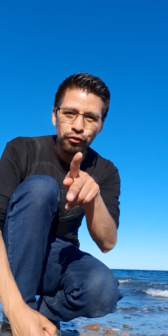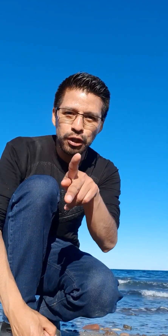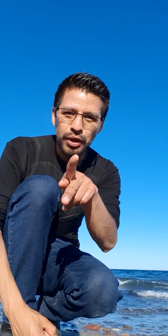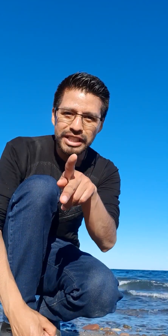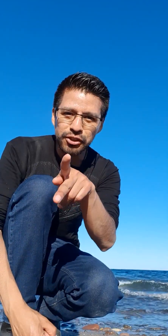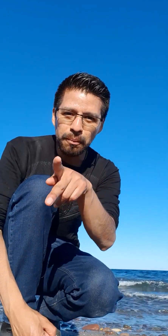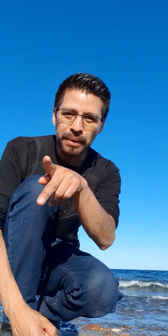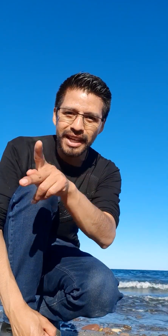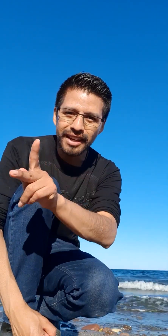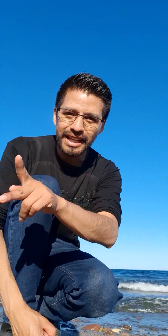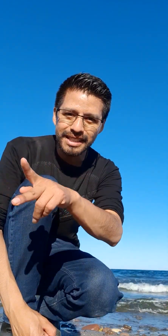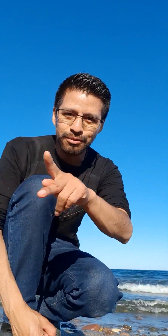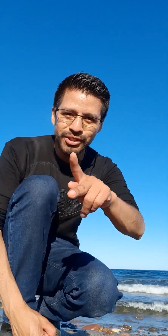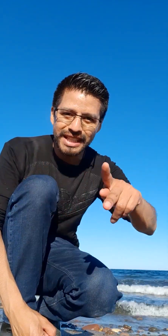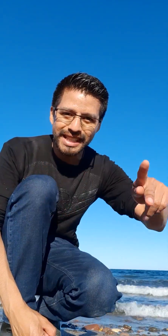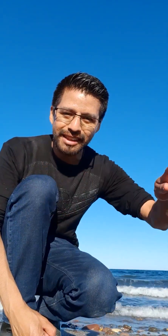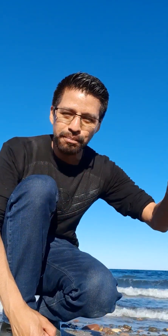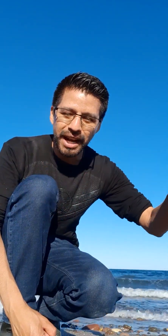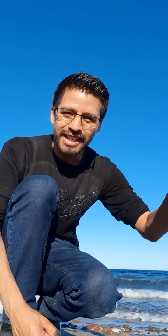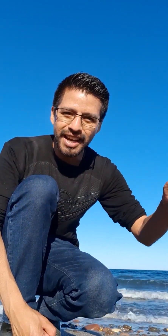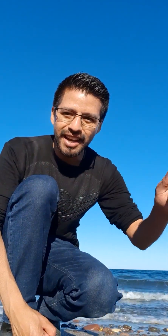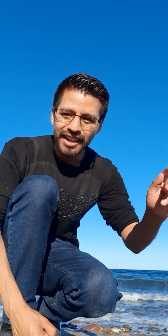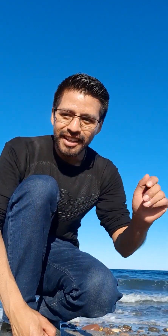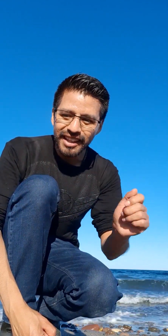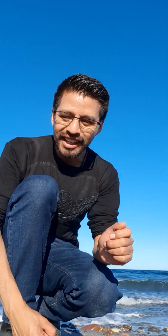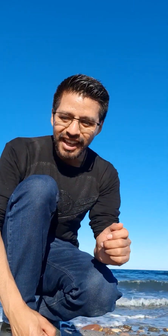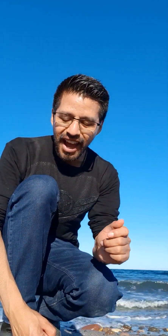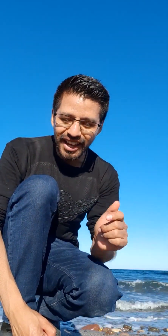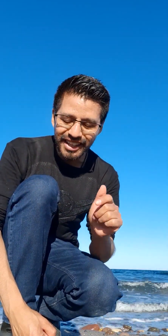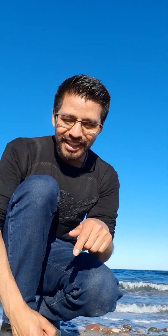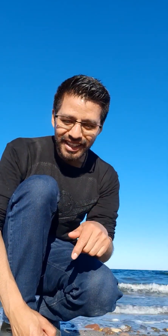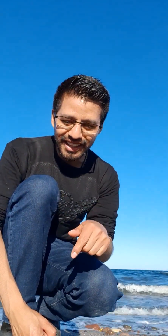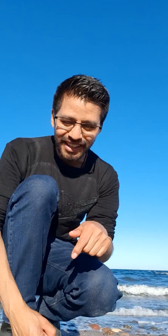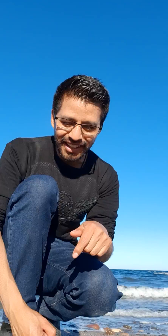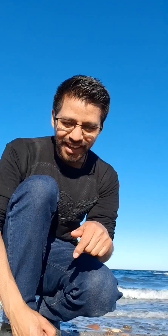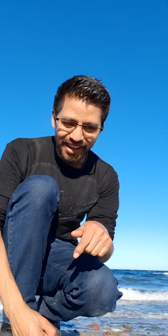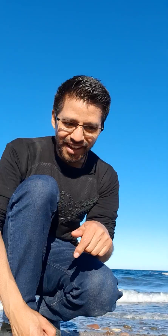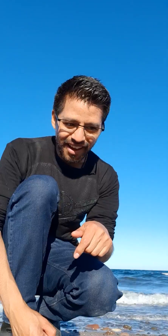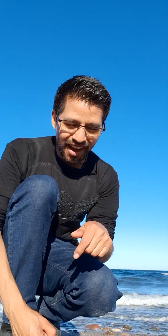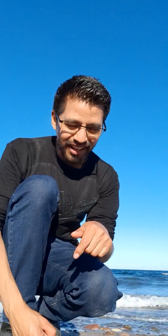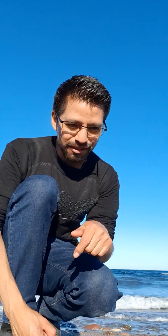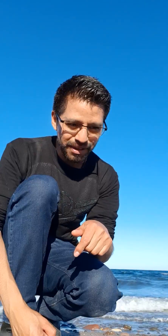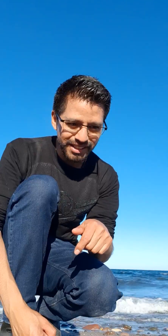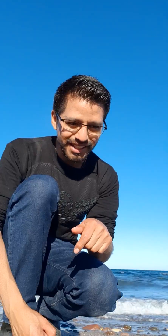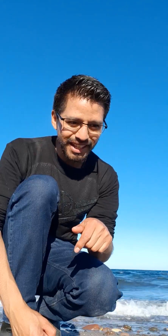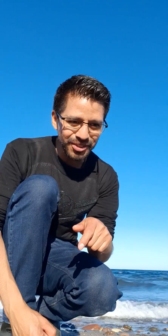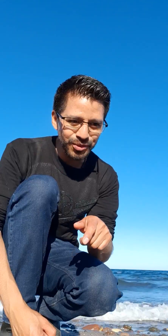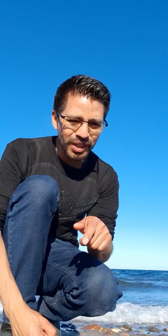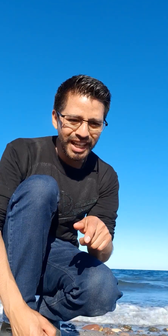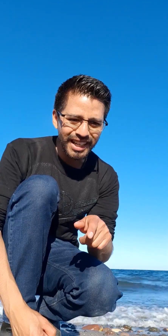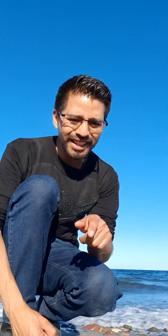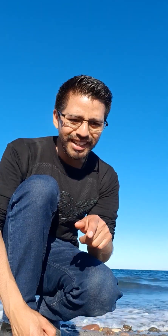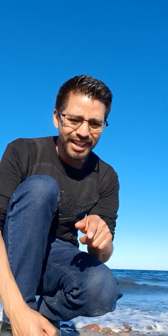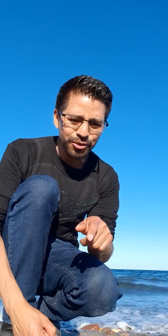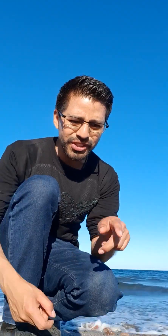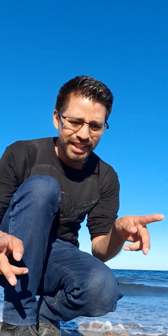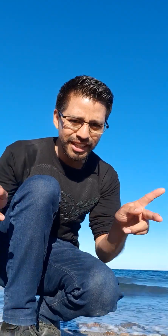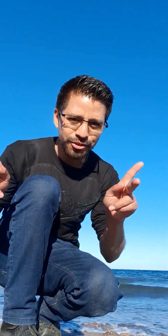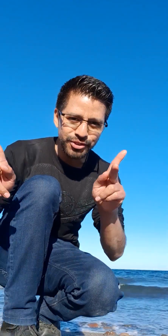configuración P hacemos esta de playa y aquí, aquí me enseñaron una que usan ellos,